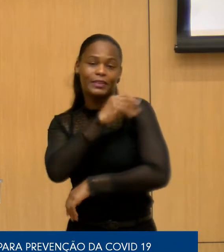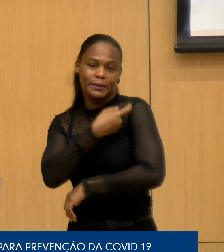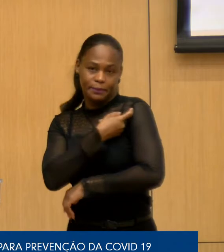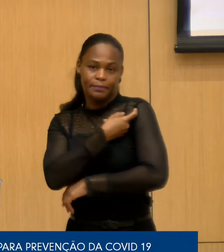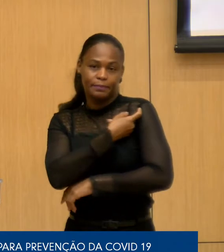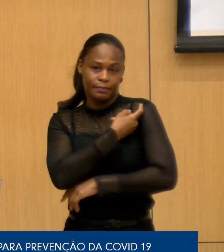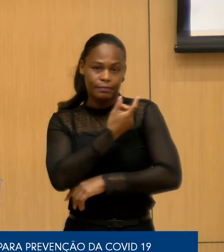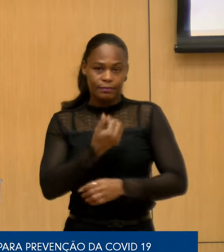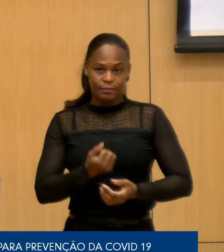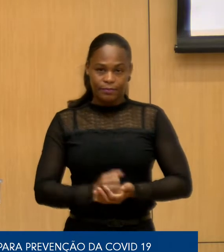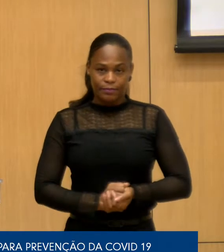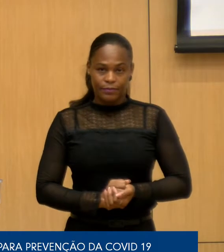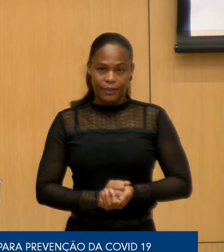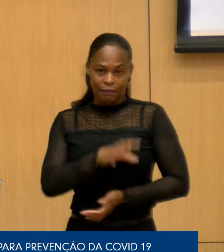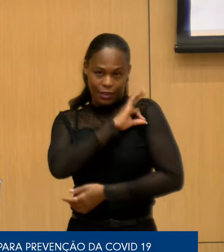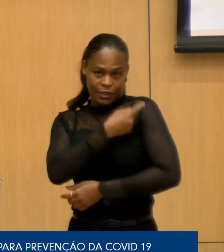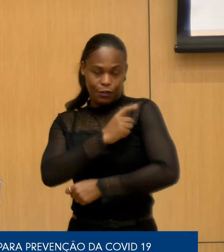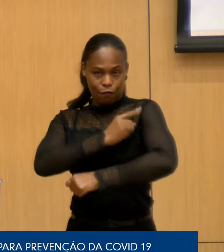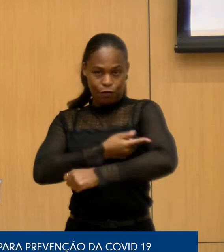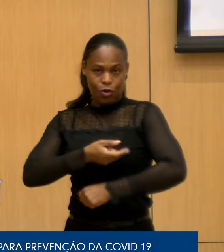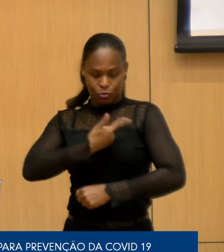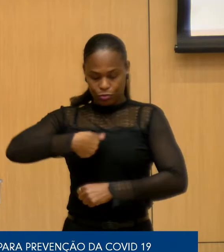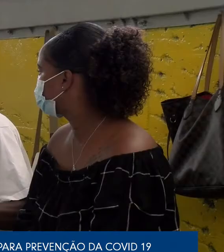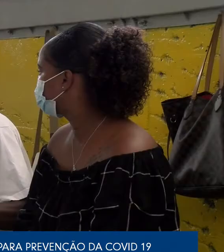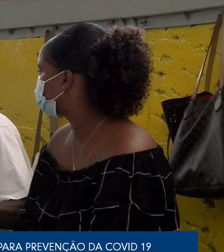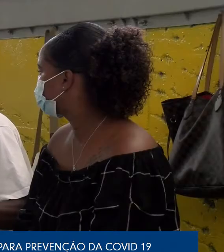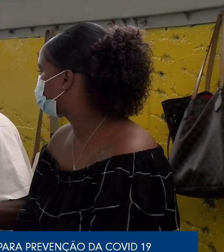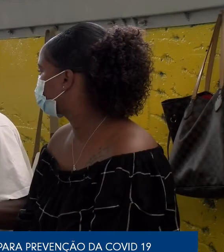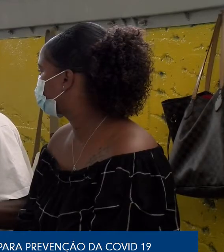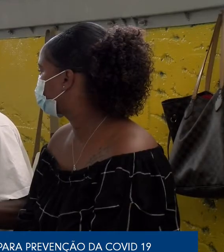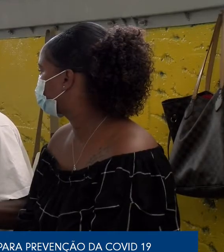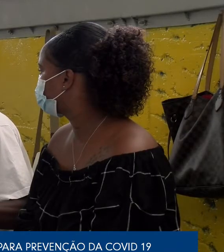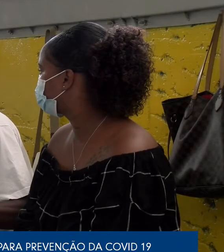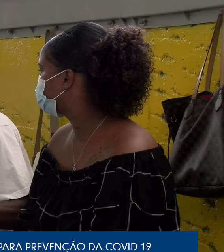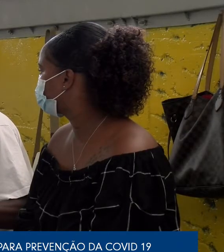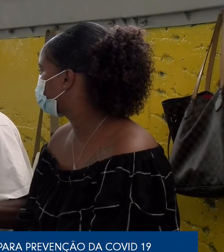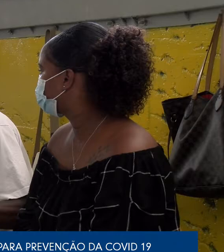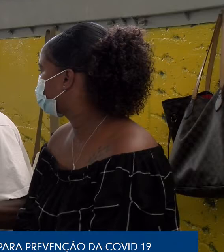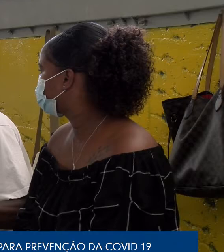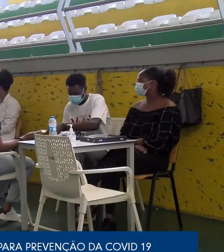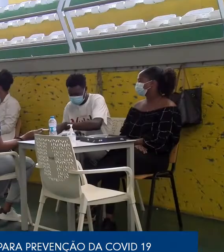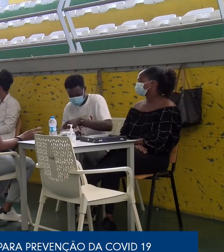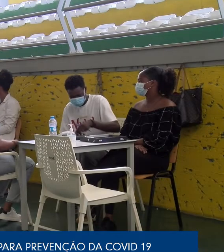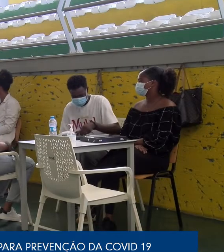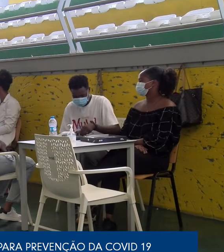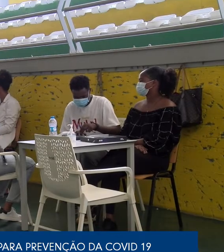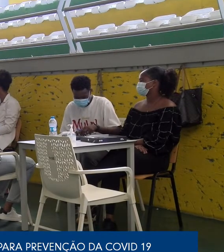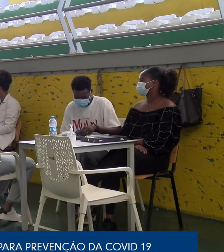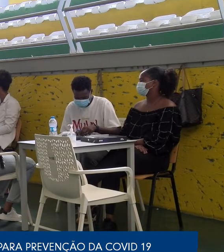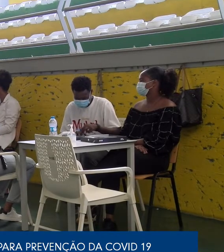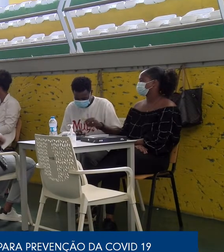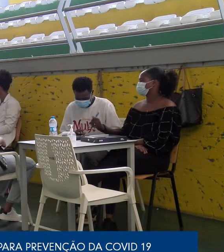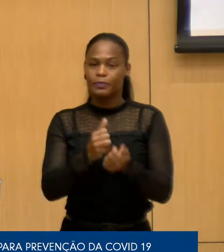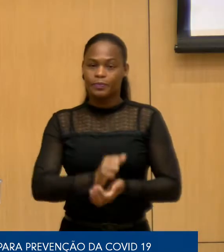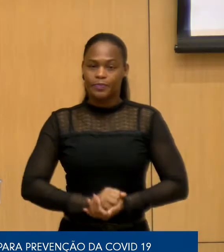declaração, o Primeiro-Ministro anunciou ainda que o Governo vai recrutar mais pessoal de saúde, nomeadamente os enfermeiros, para fazer face à pandemia da Covid